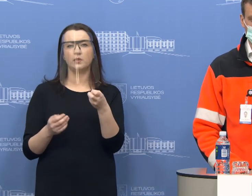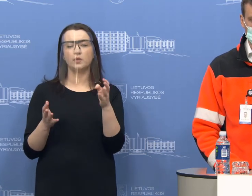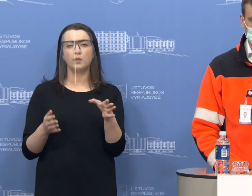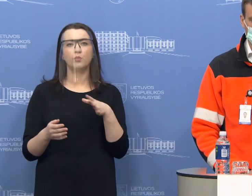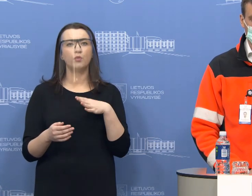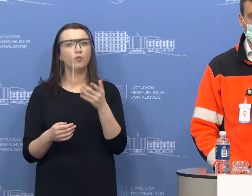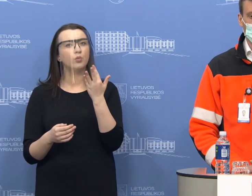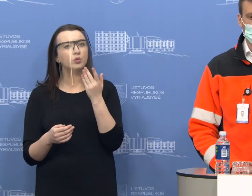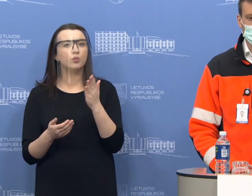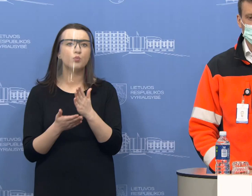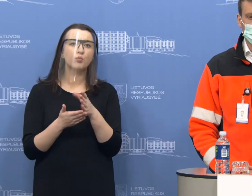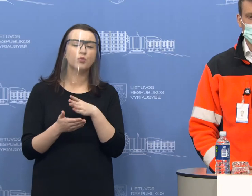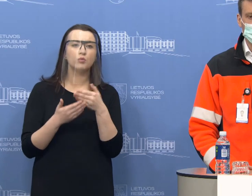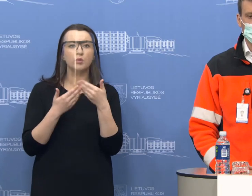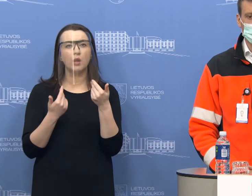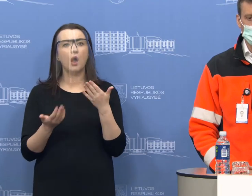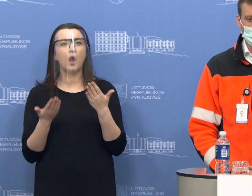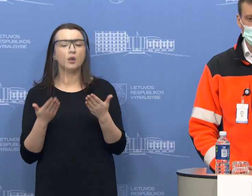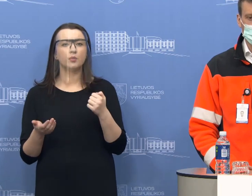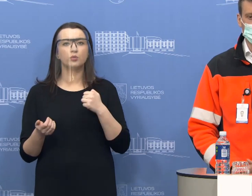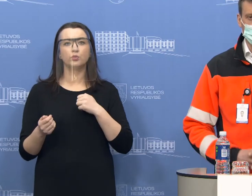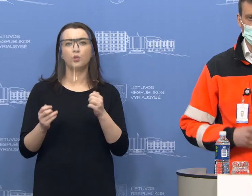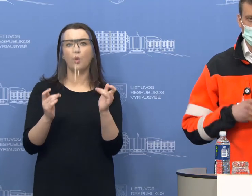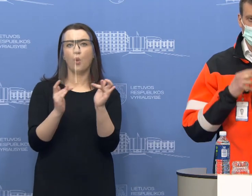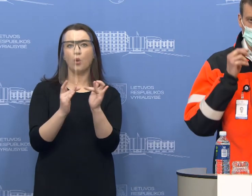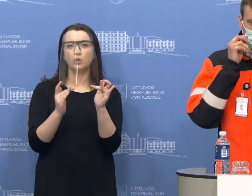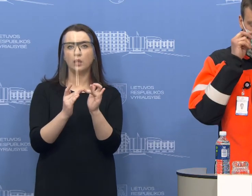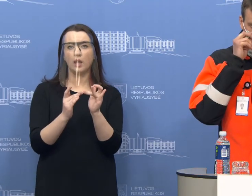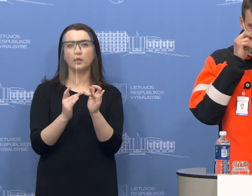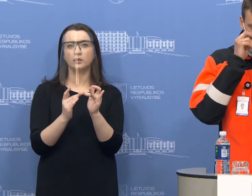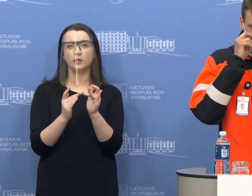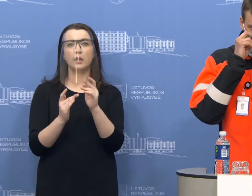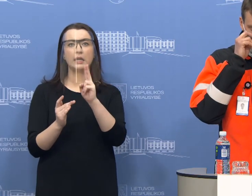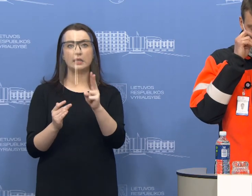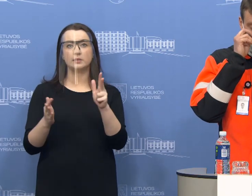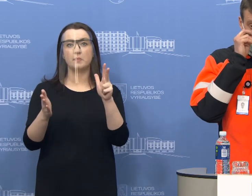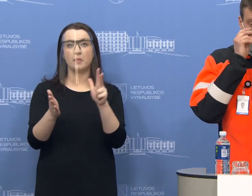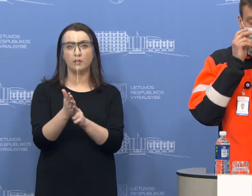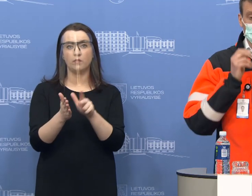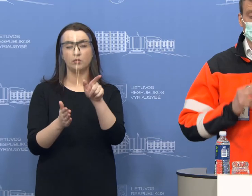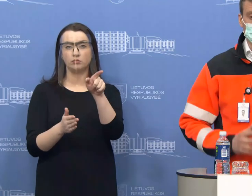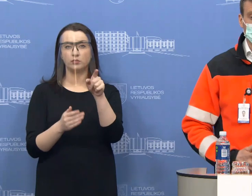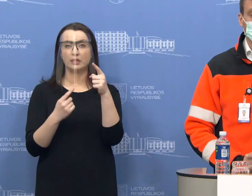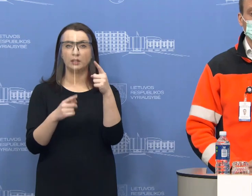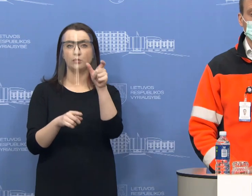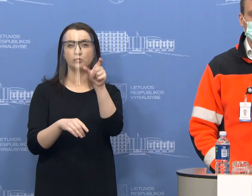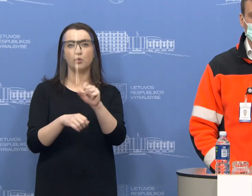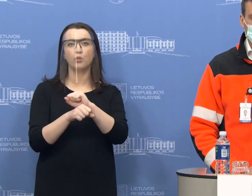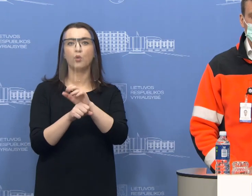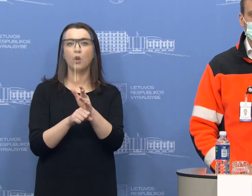išvykęs į užsienį arba turėjo kontaktą su patvirtintų koronavirusų sergančių žmogumi.